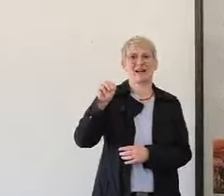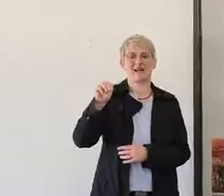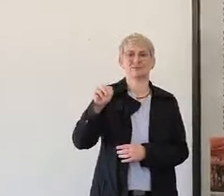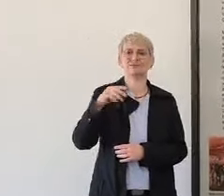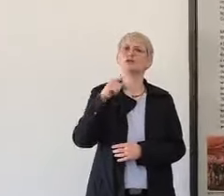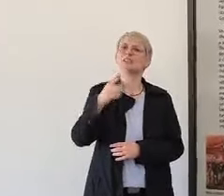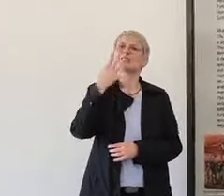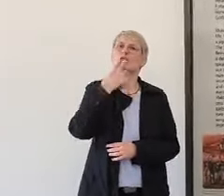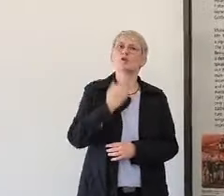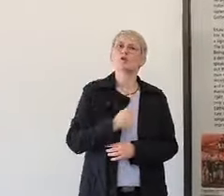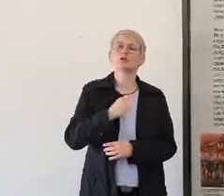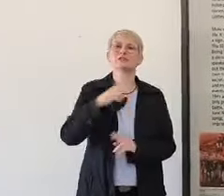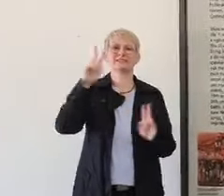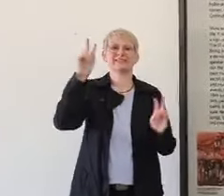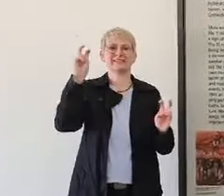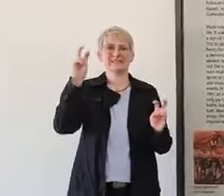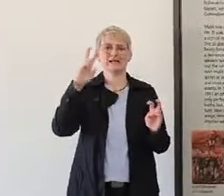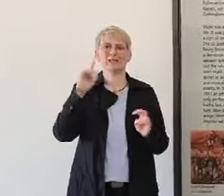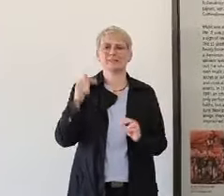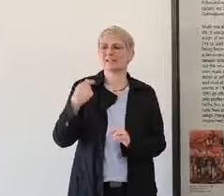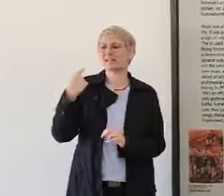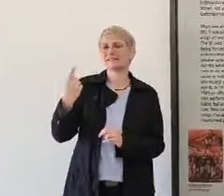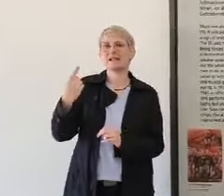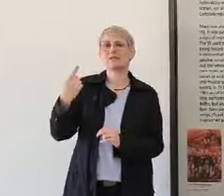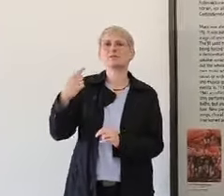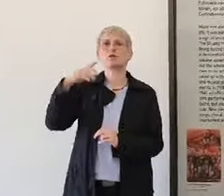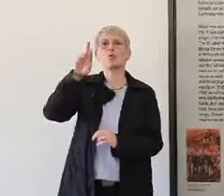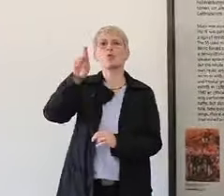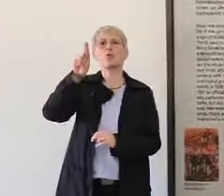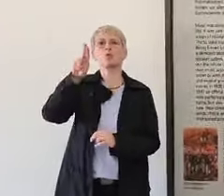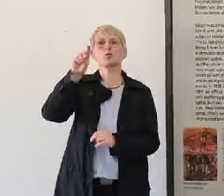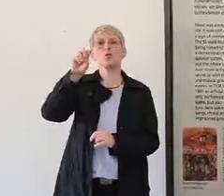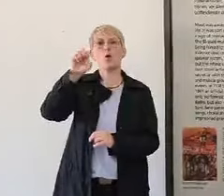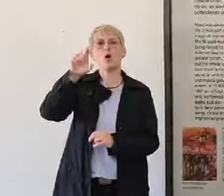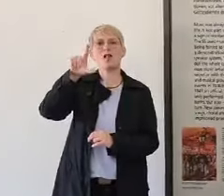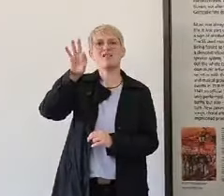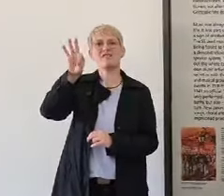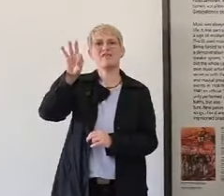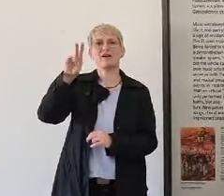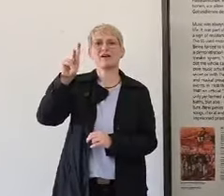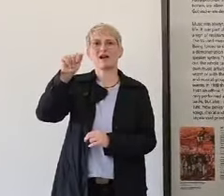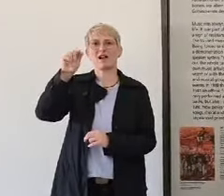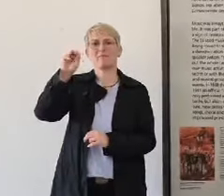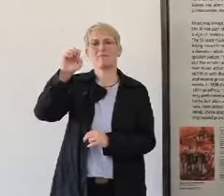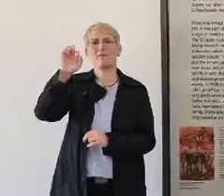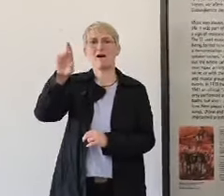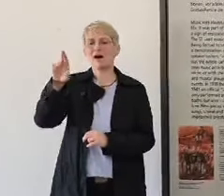-inhaftierter Rudolf Kalmar, to describe what the theme of meant for people.